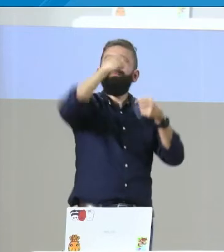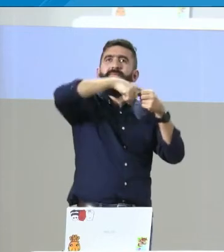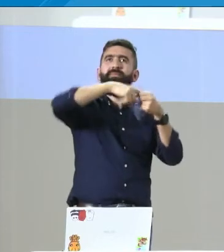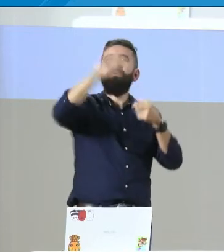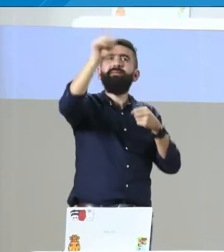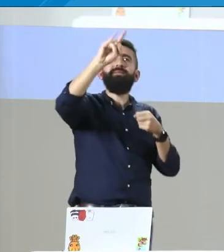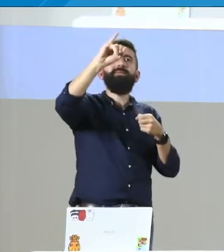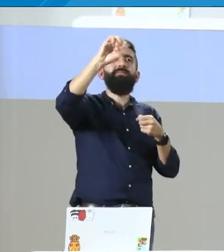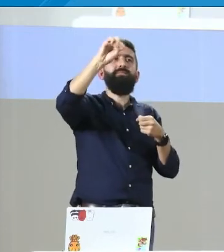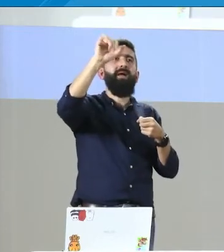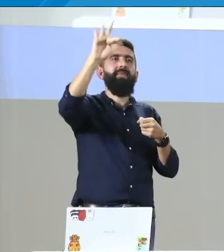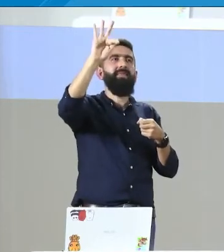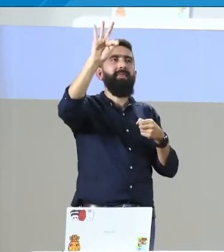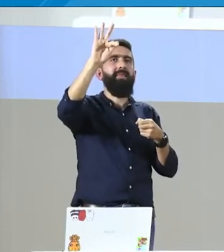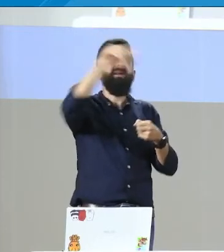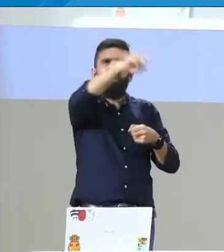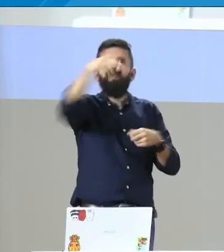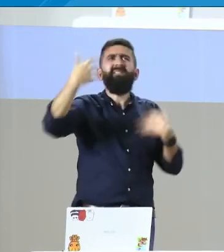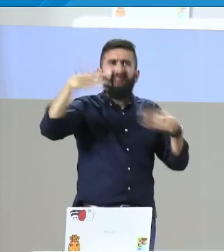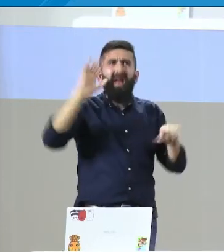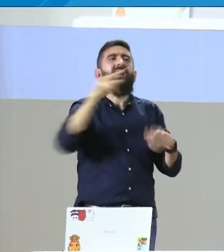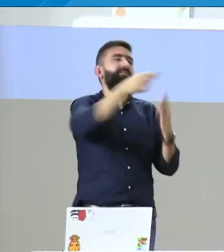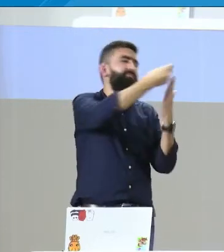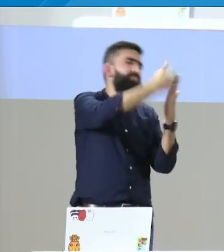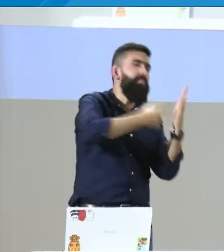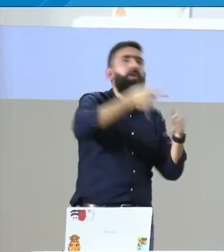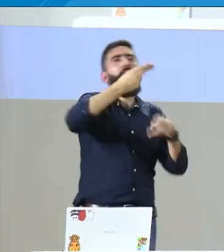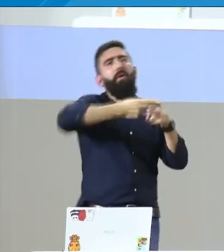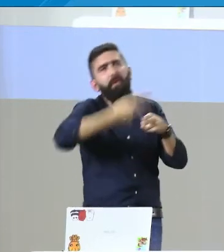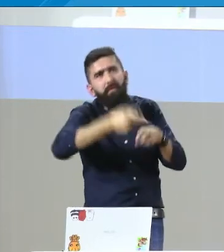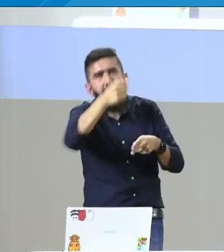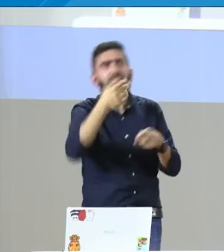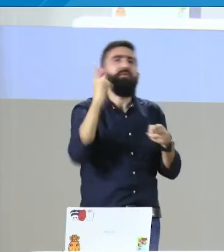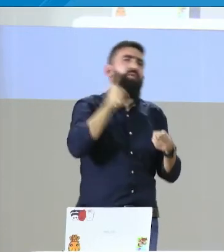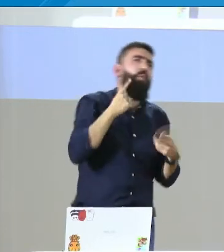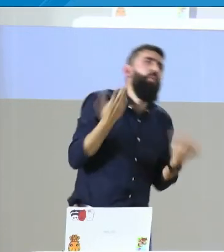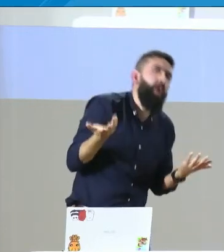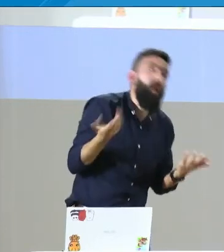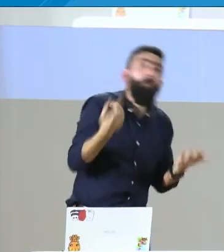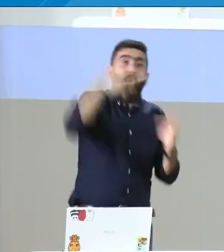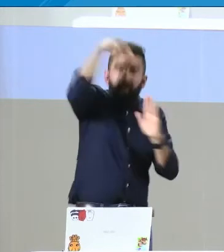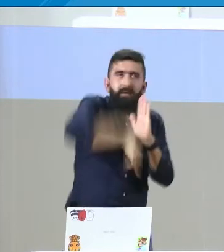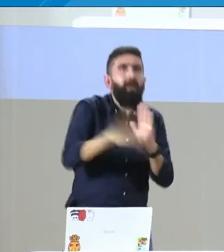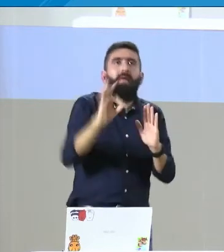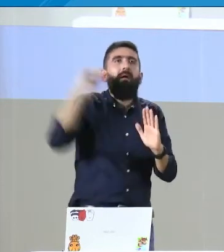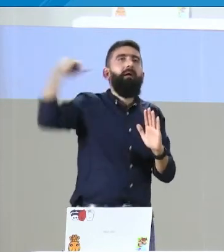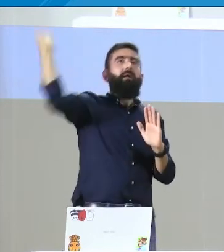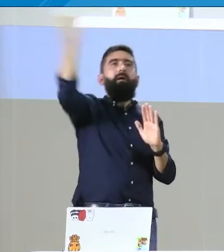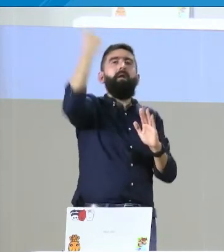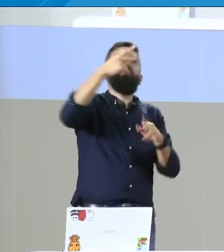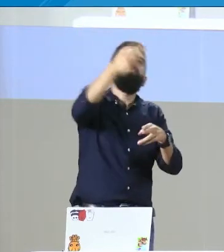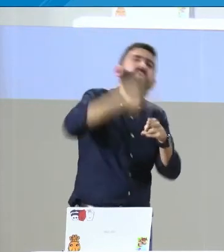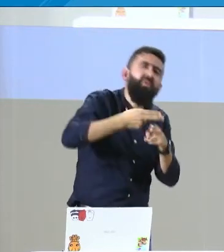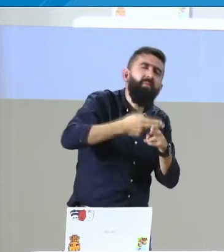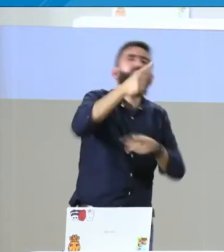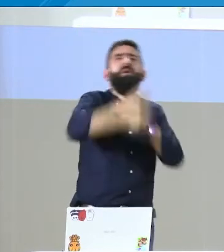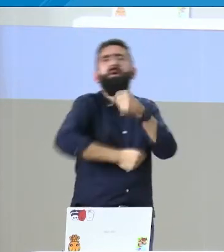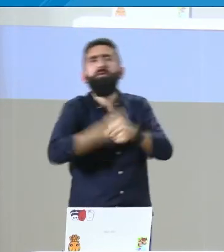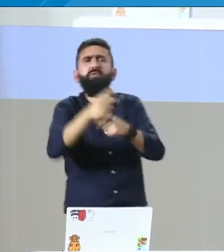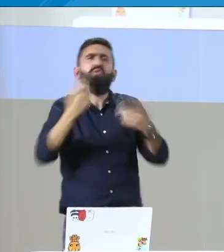Esa información nos sirve también, por ejemplo. O si ustedes están registrados en el CIMAT, también aparecen sus nombres, qué discapacidad tienen.